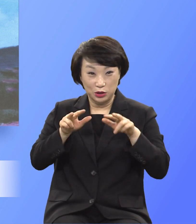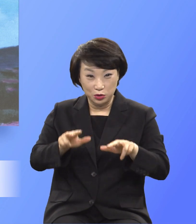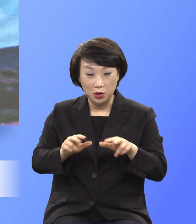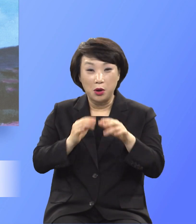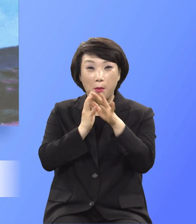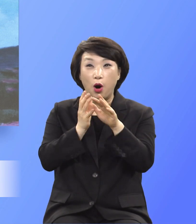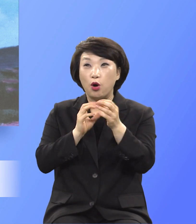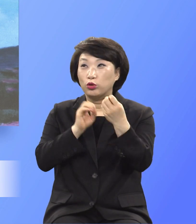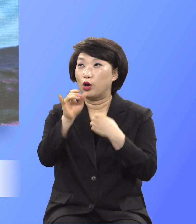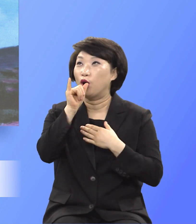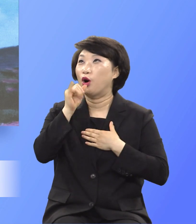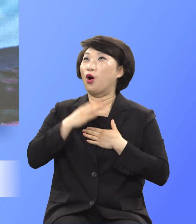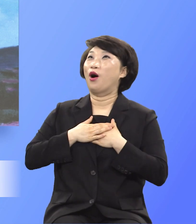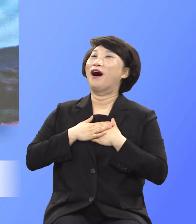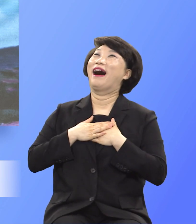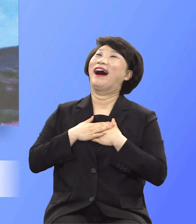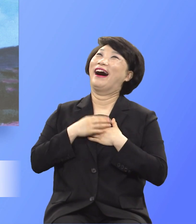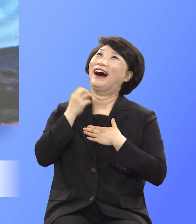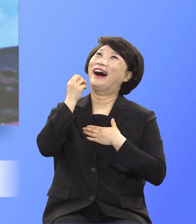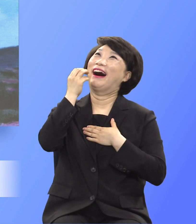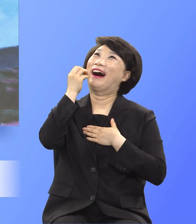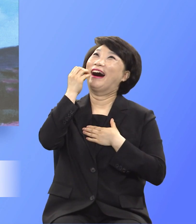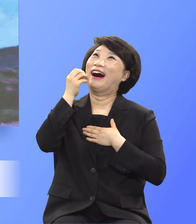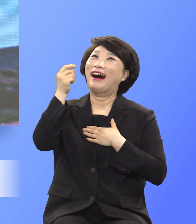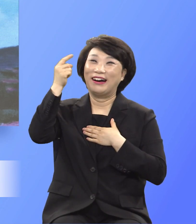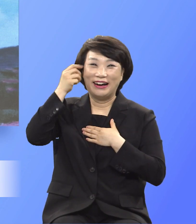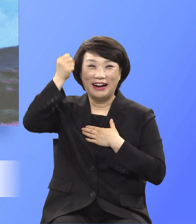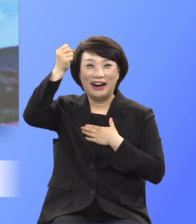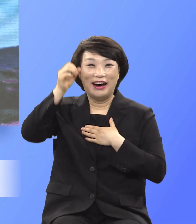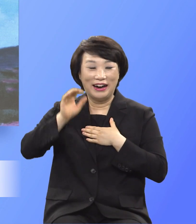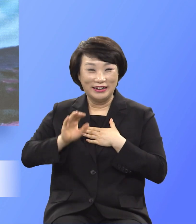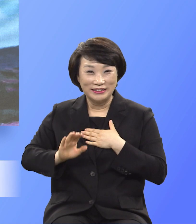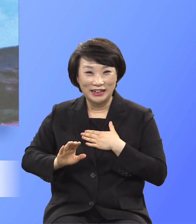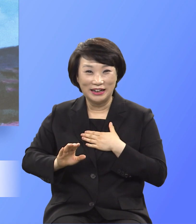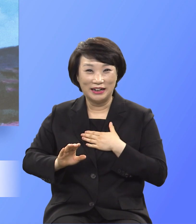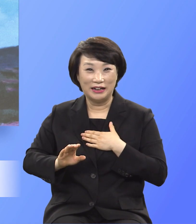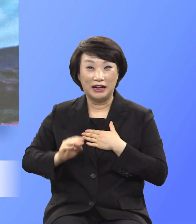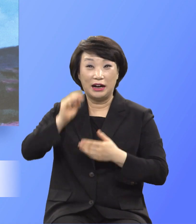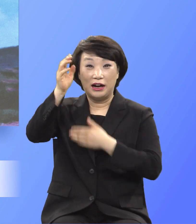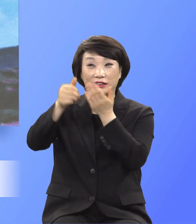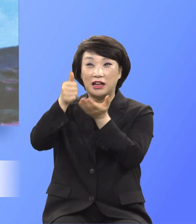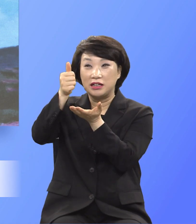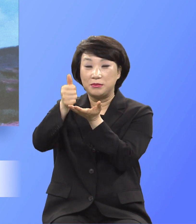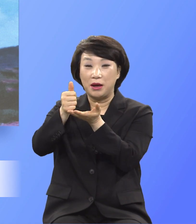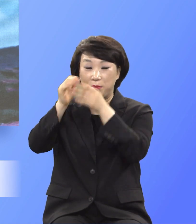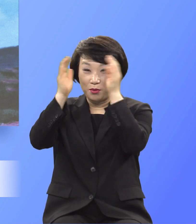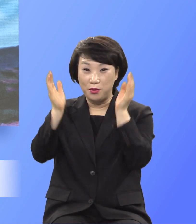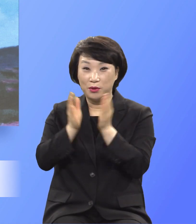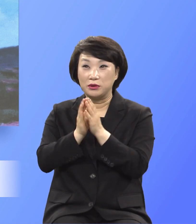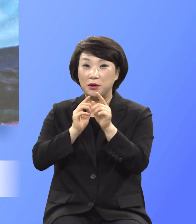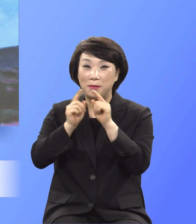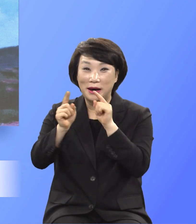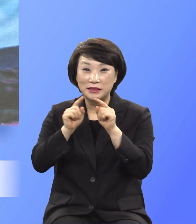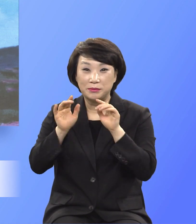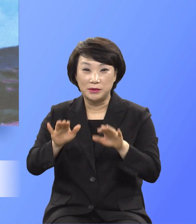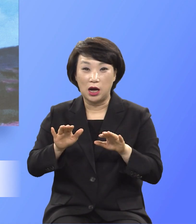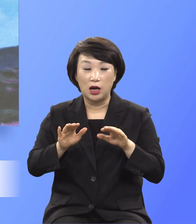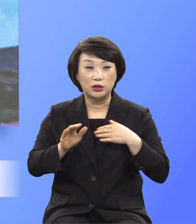이루어졌다. 라고 생각할 때 하나님의 모든 말씀이 어린 도견에